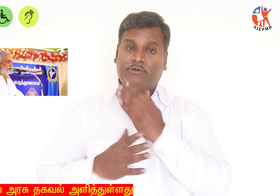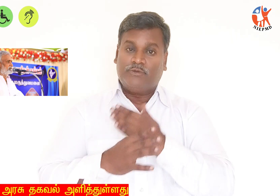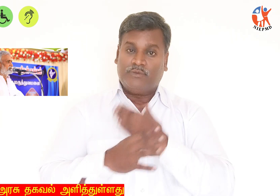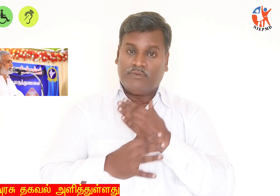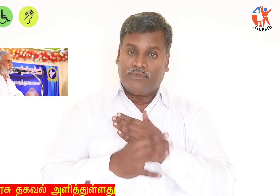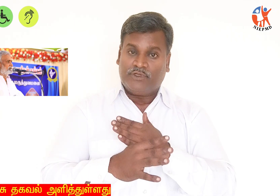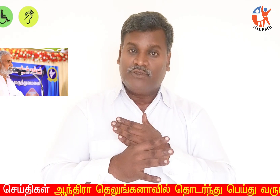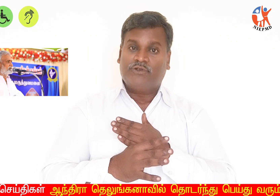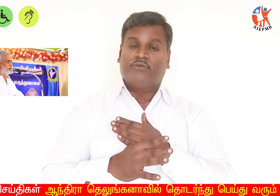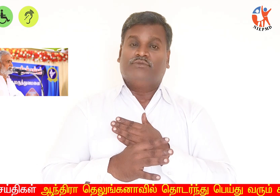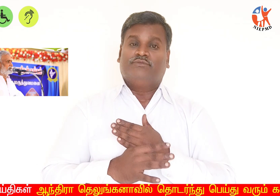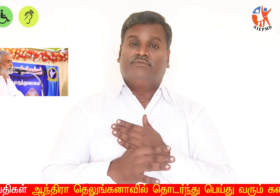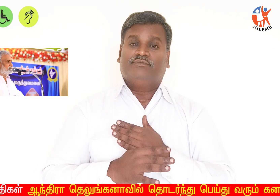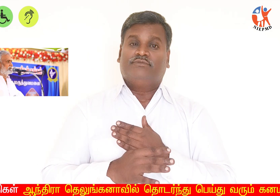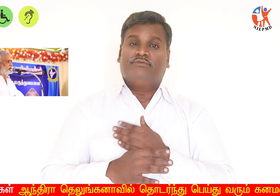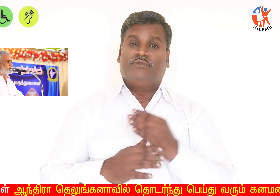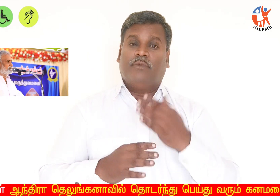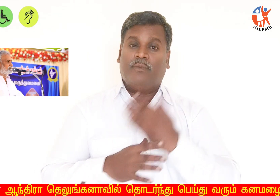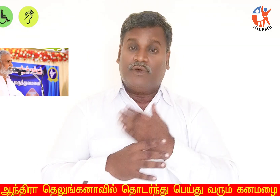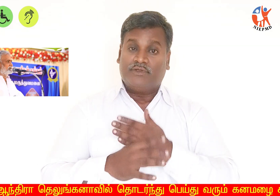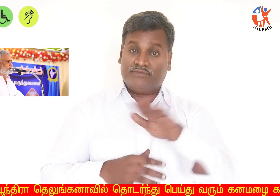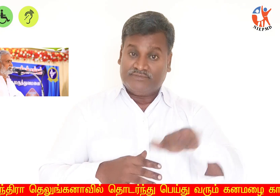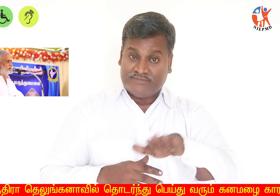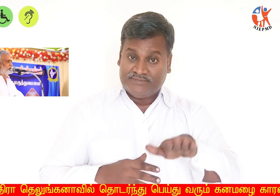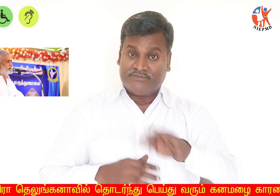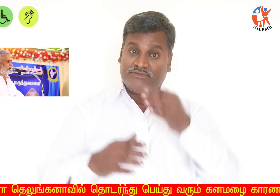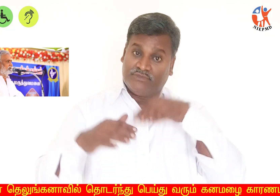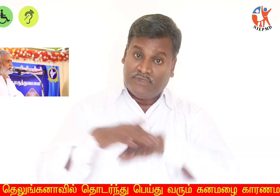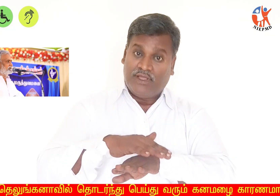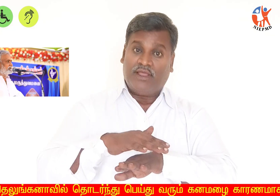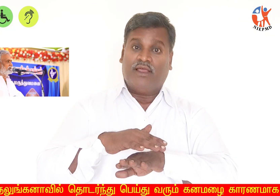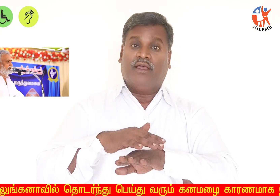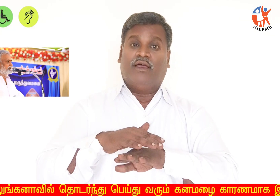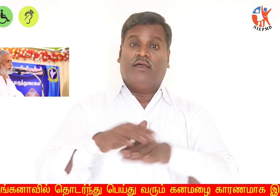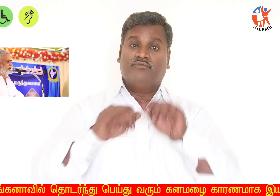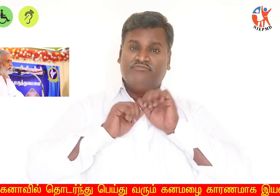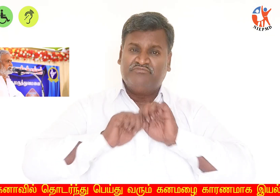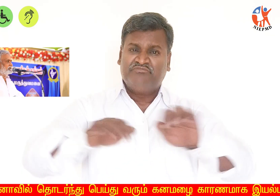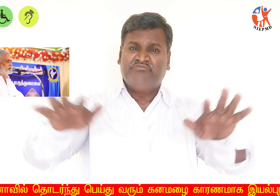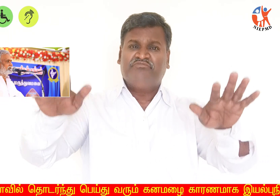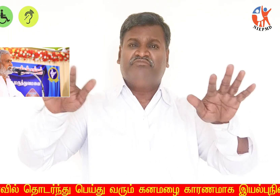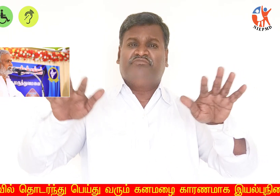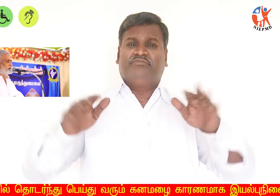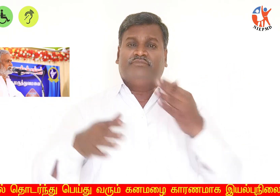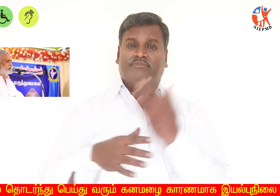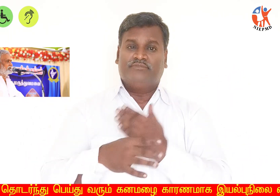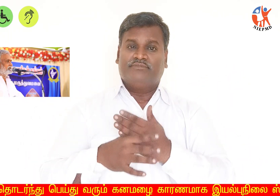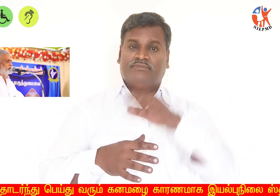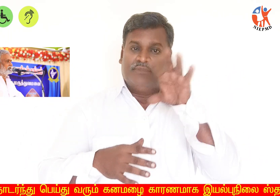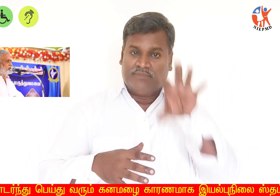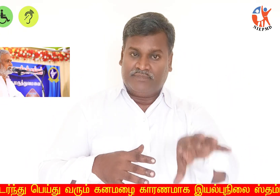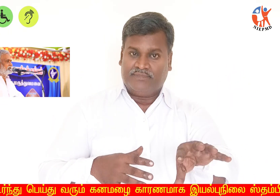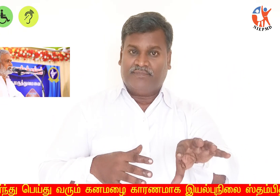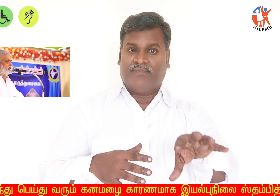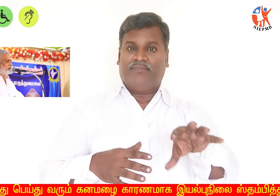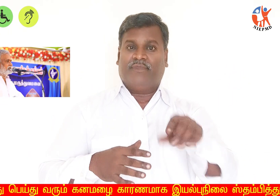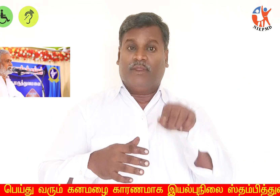மையத்தை இம்மாத இறுதிக்குள் பமிழக முதல்வர் திரந்து வைபார் என இந்து அரண்ணிலைய துரைய அமைச்சர் பிக்கே சேகர்பாபு